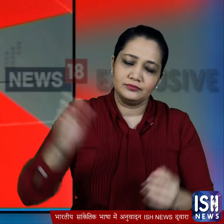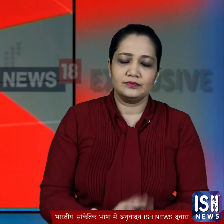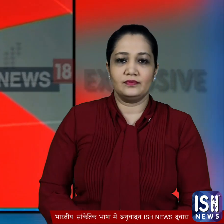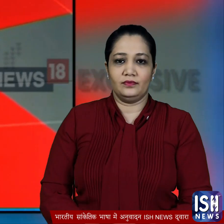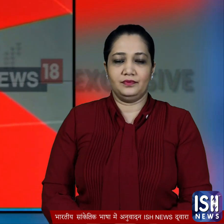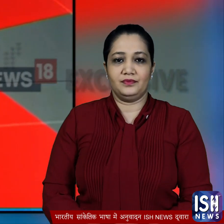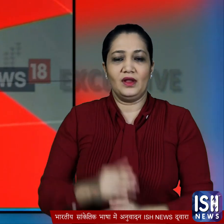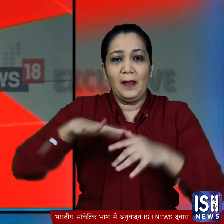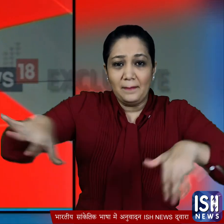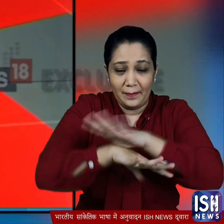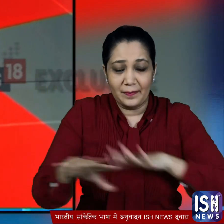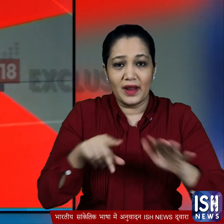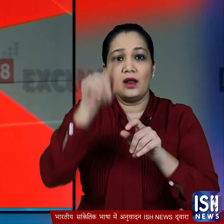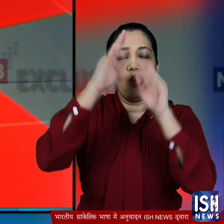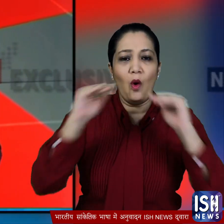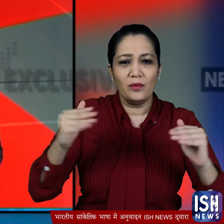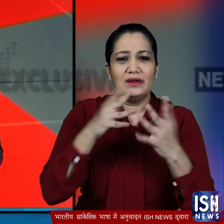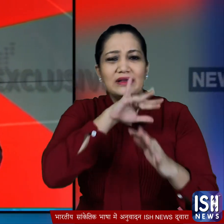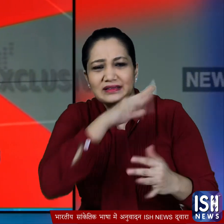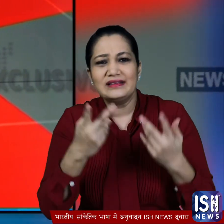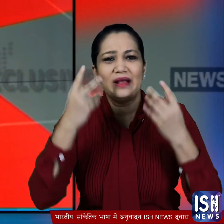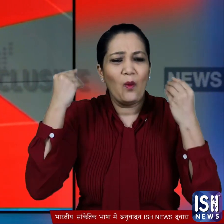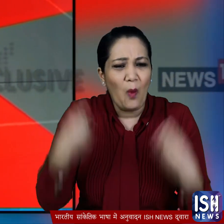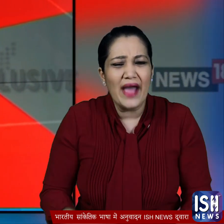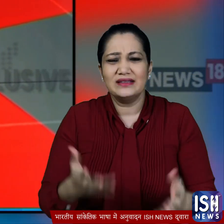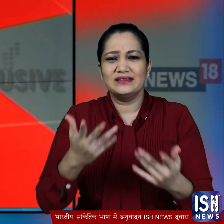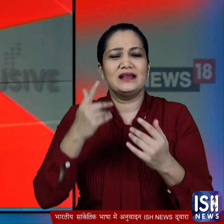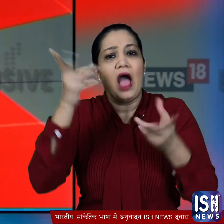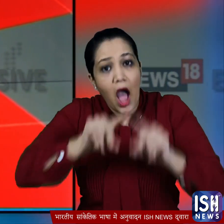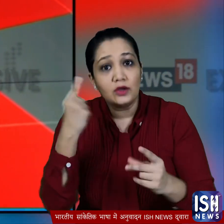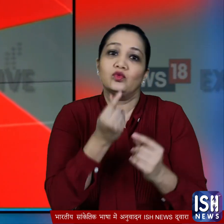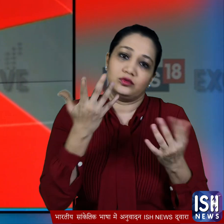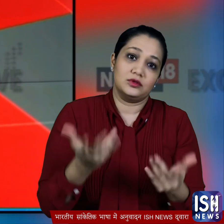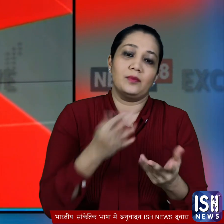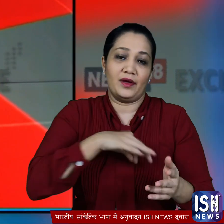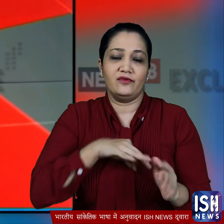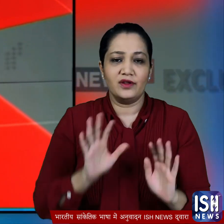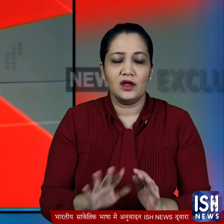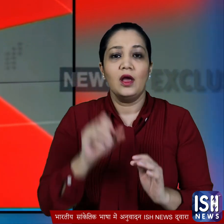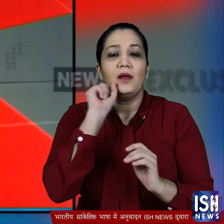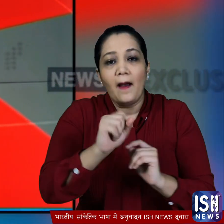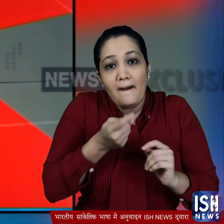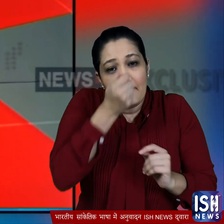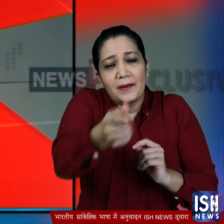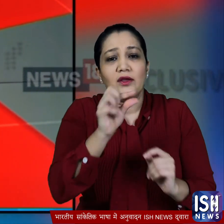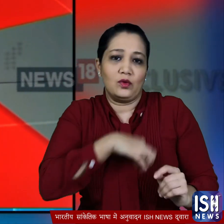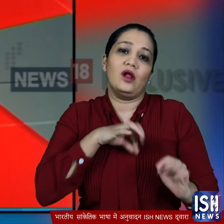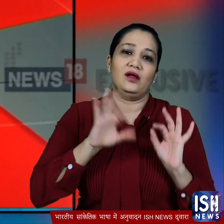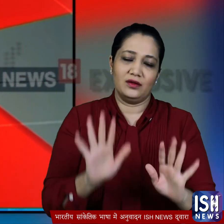योजना से लोगों के घरों में बेकार पड़ा एलेक्ट्रोनिक सामान फिर इस्तमाल में आ और इससे उसके मालकों को भी थोड़ी बहुत कमाई हो जाएगी